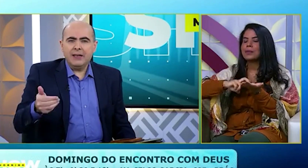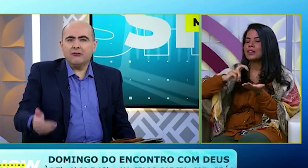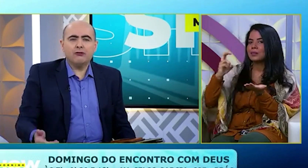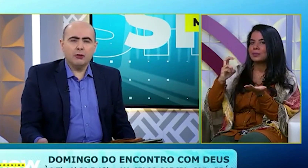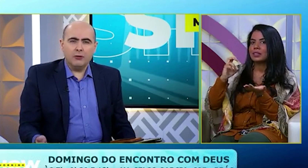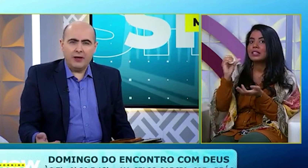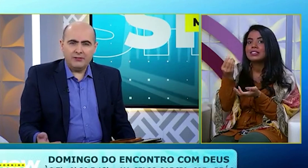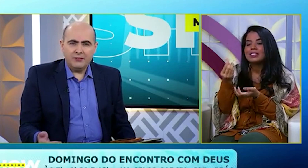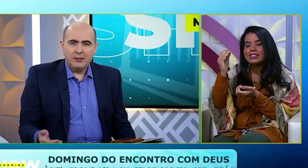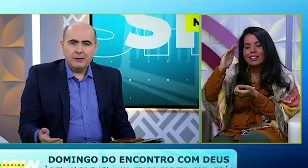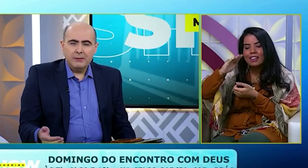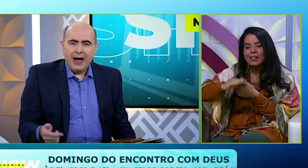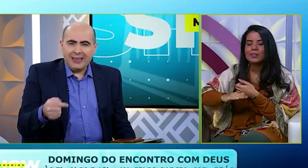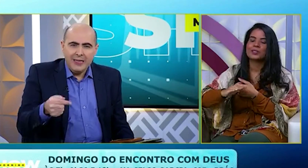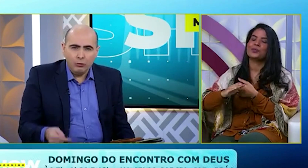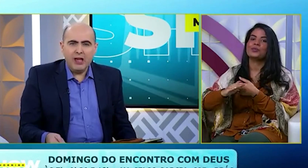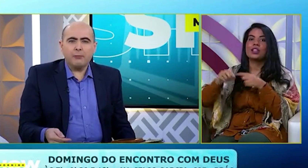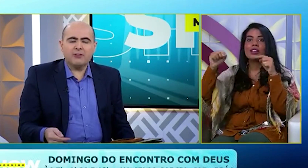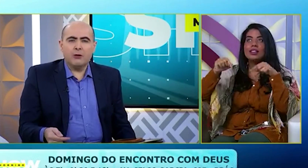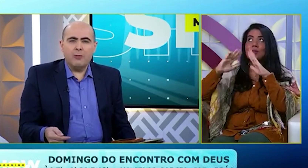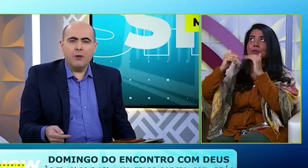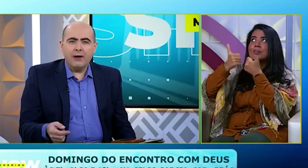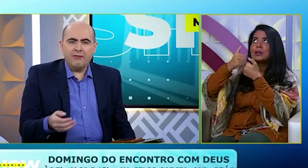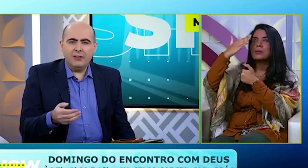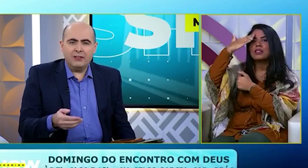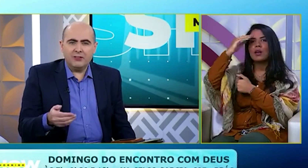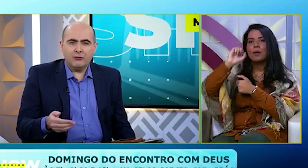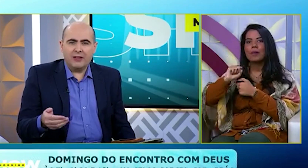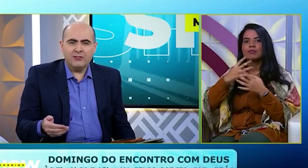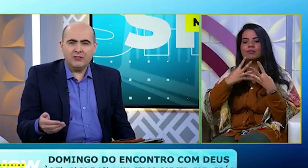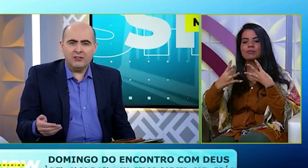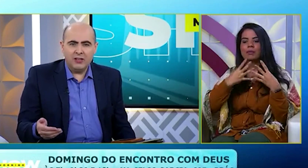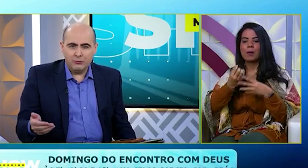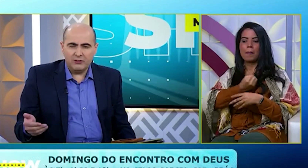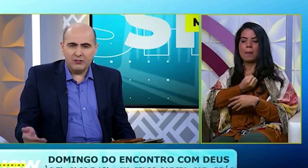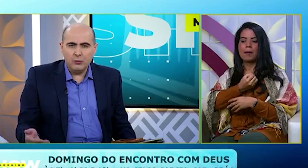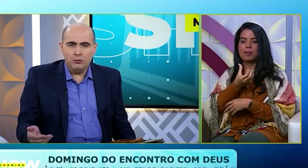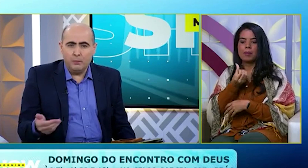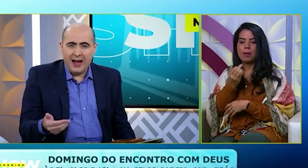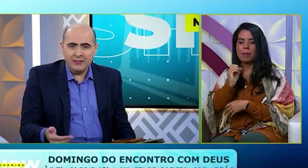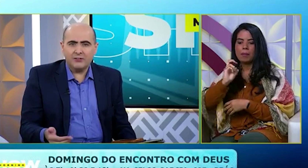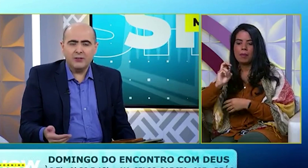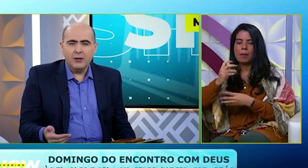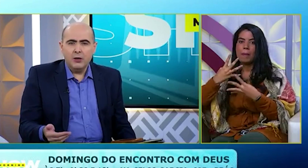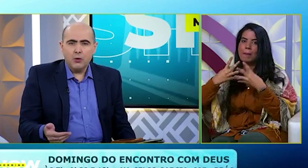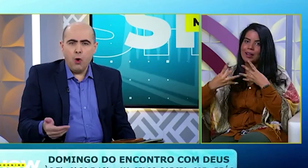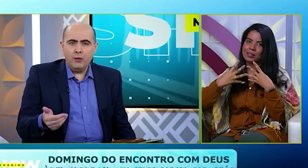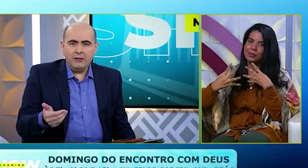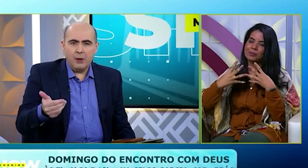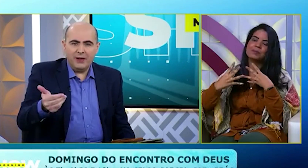E às dezoito horas. Aqui no templo de Salomão, Avenida Celso Garcia, Seiscentos e cinco, No Brás,